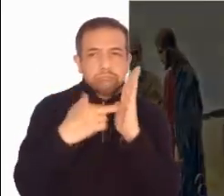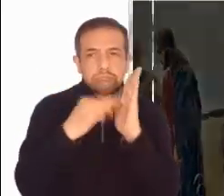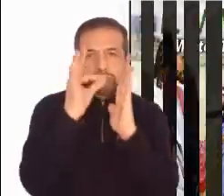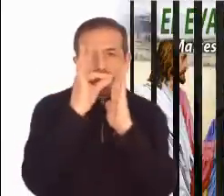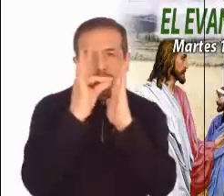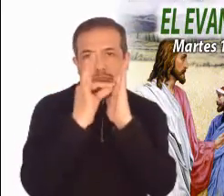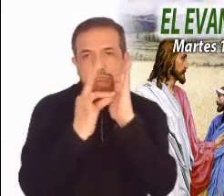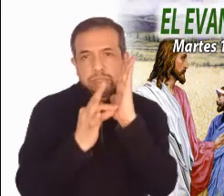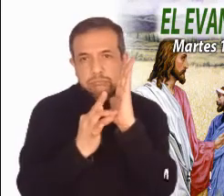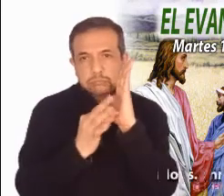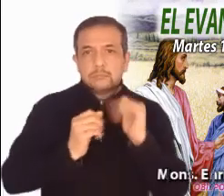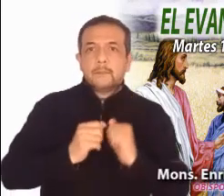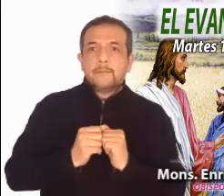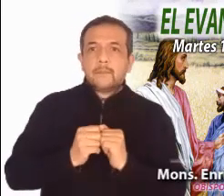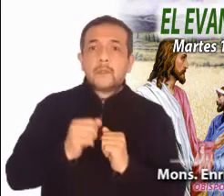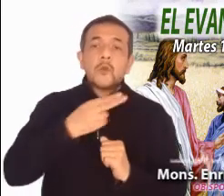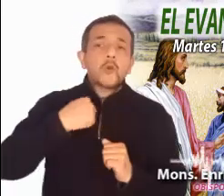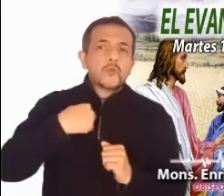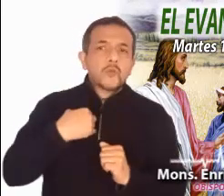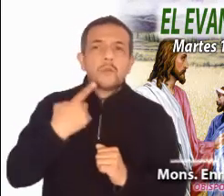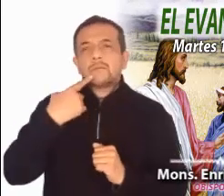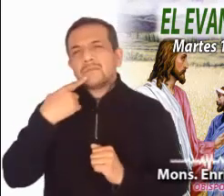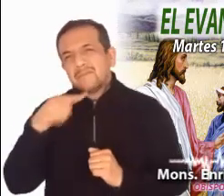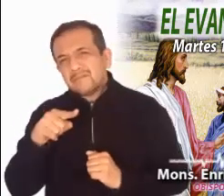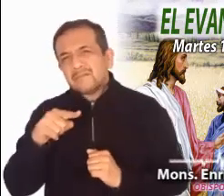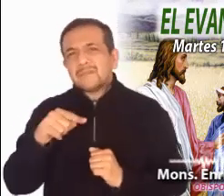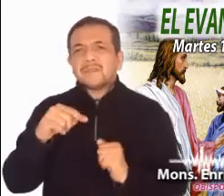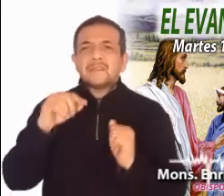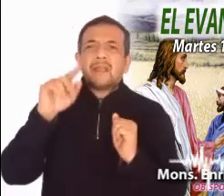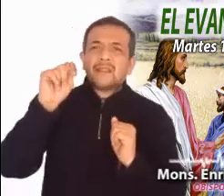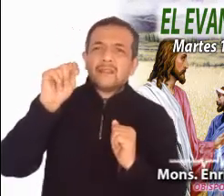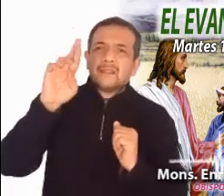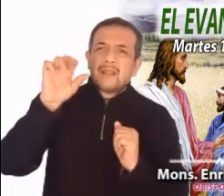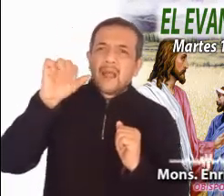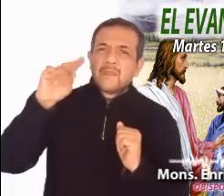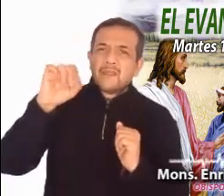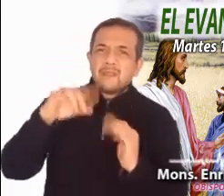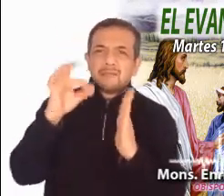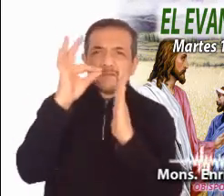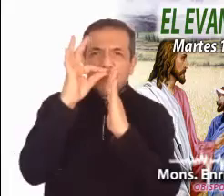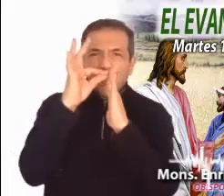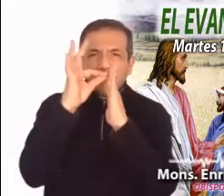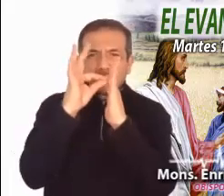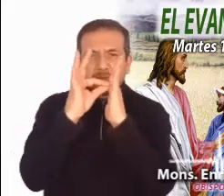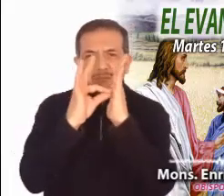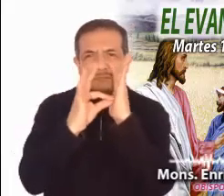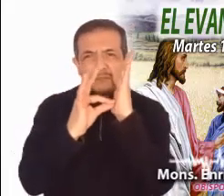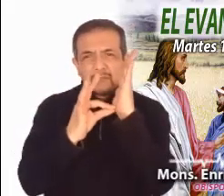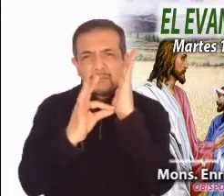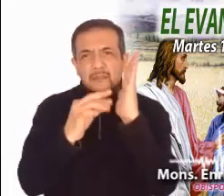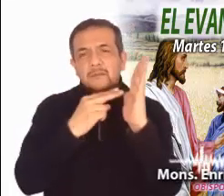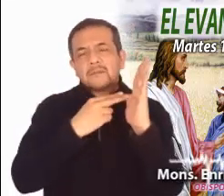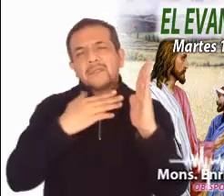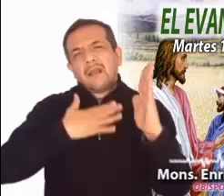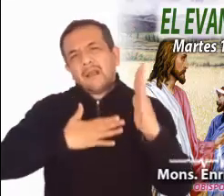trámites engorrosos. Nos quejamos de que en nuestros trámites con frecuencia debemos encarar situaciones